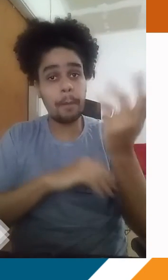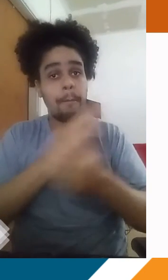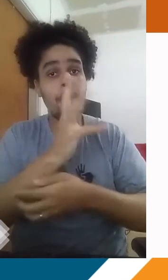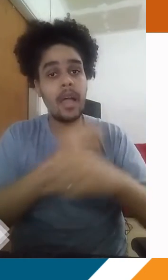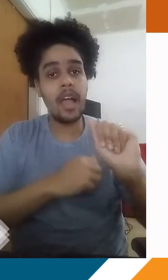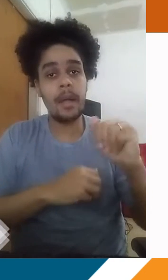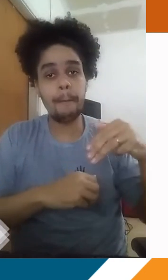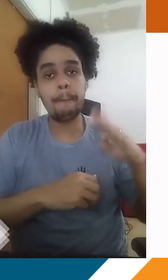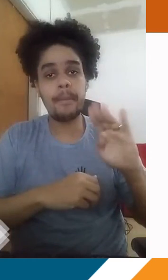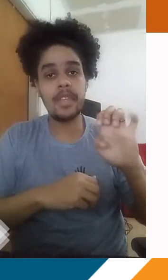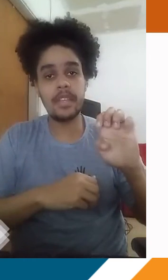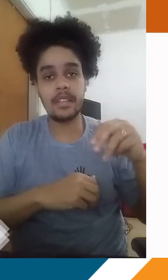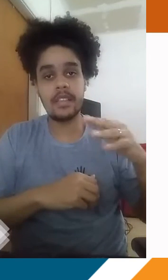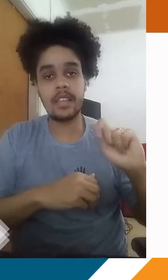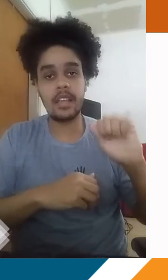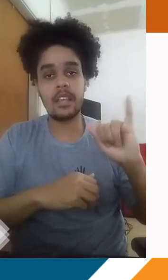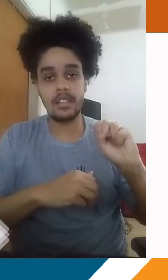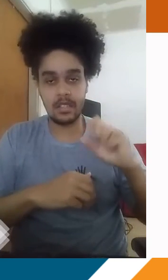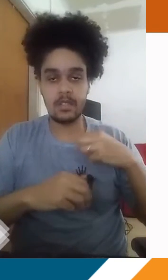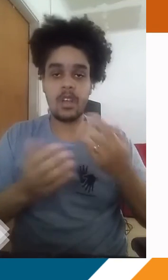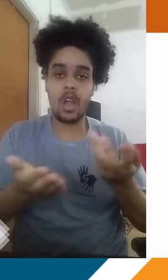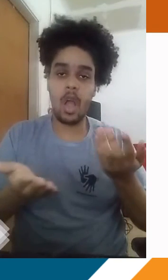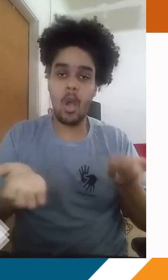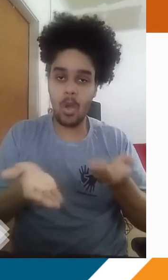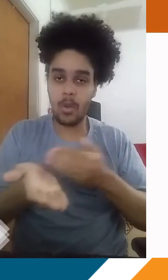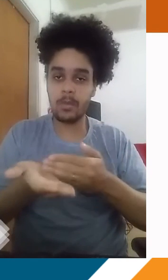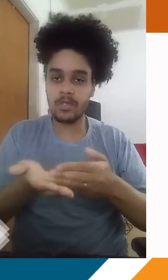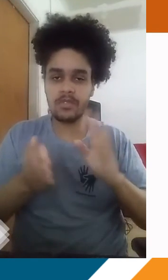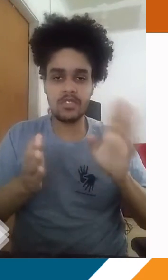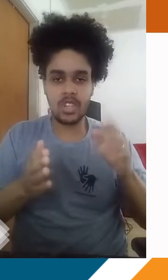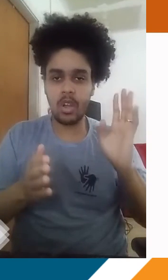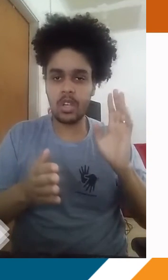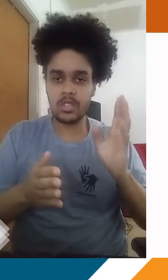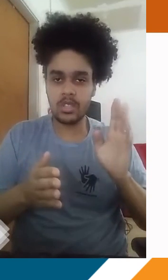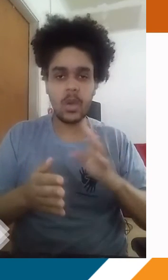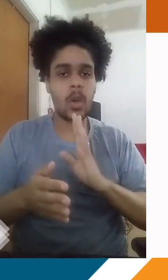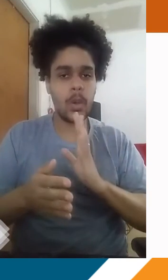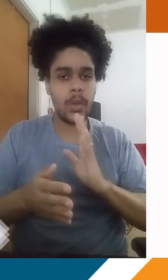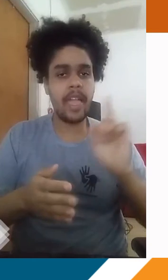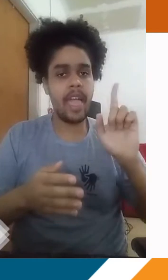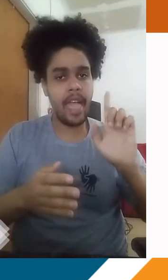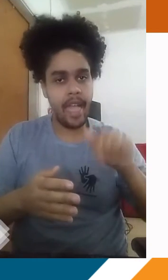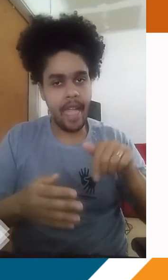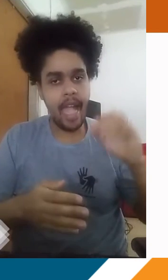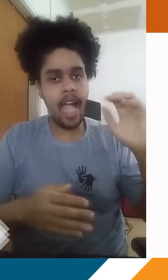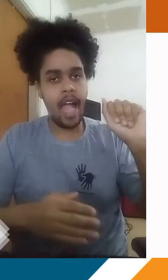começar por uma bem famosa, um problema ambiental, provavelmente vocês já ouviram falar, que é do aquecimento